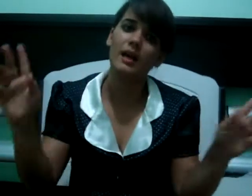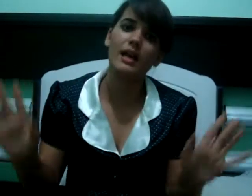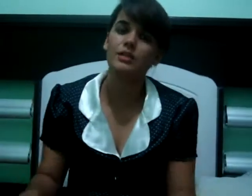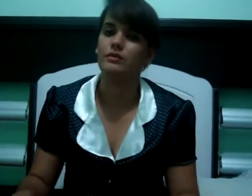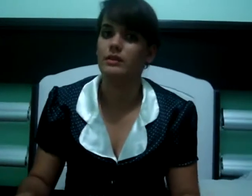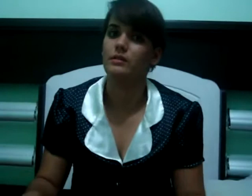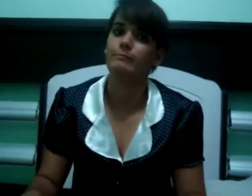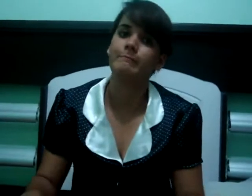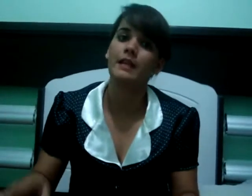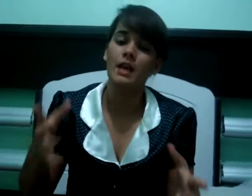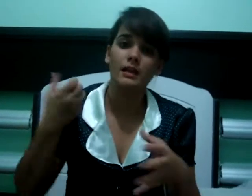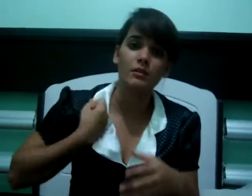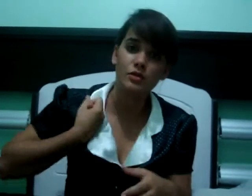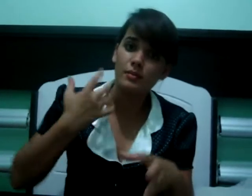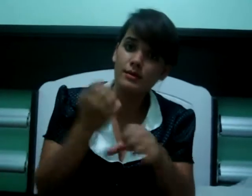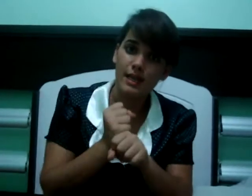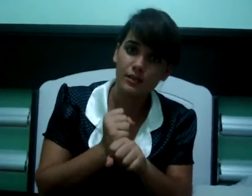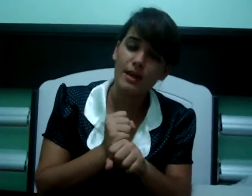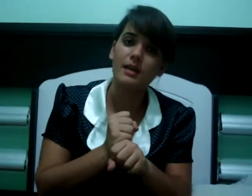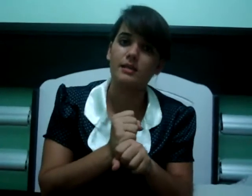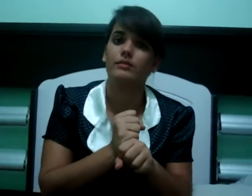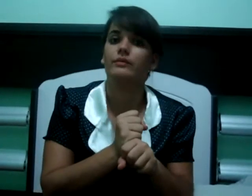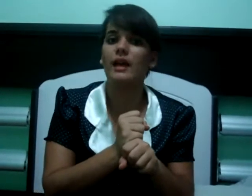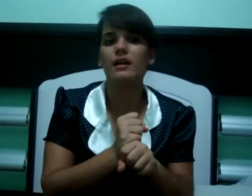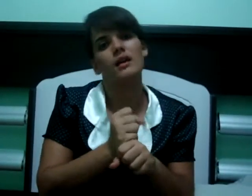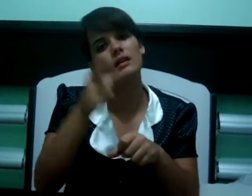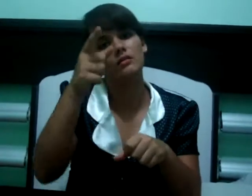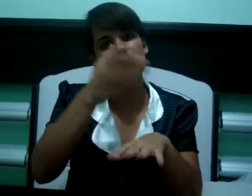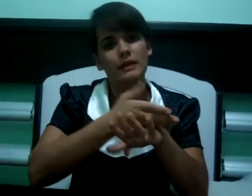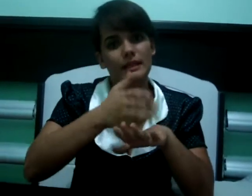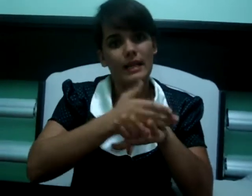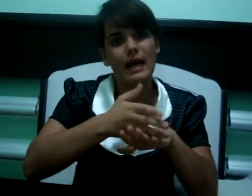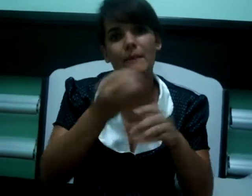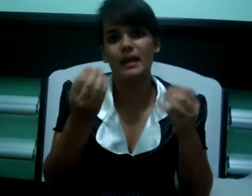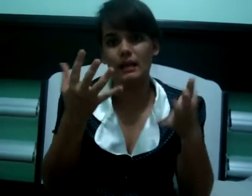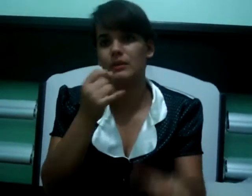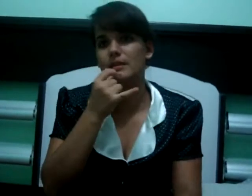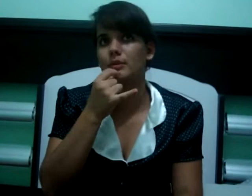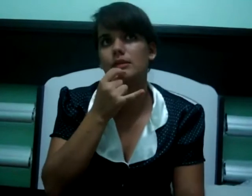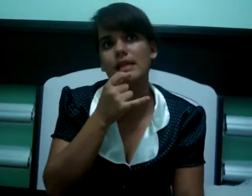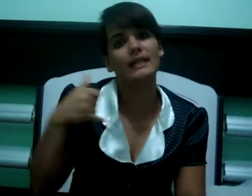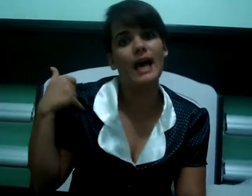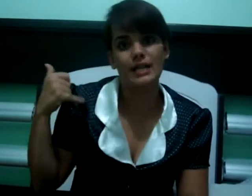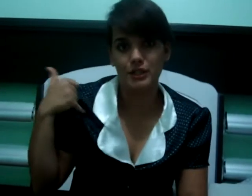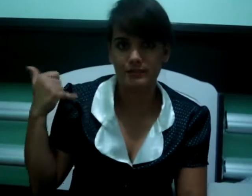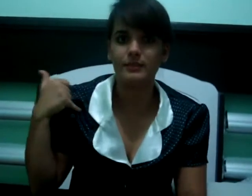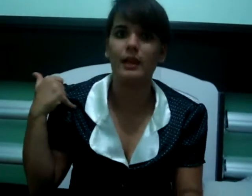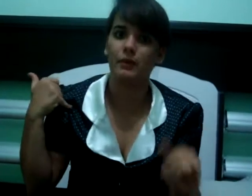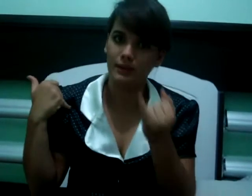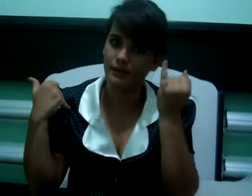muito relativo isso. Então, os números se resumem a isso, né? Então, vocês podem treinar para quê? Por exemplo, dizer a idade, que é importante,